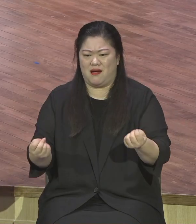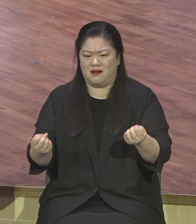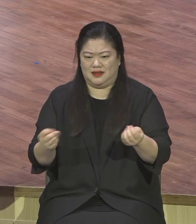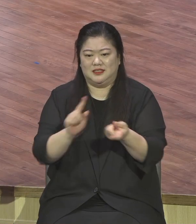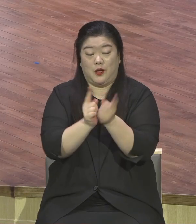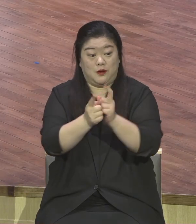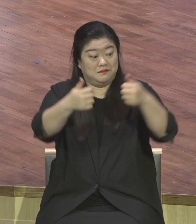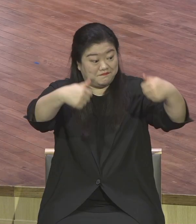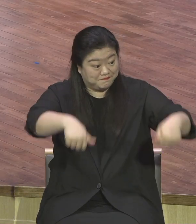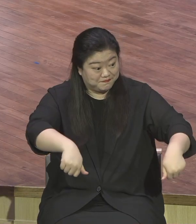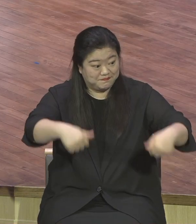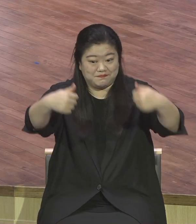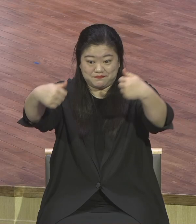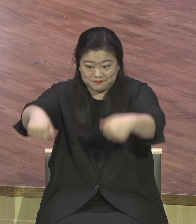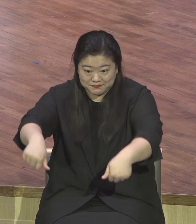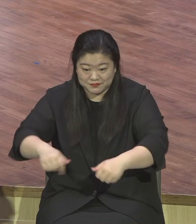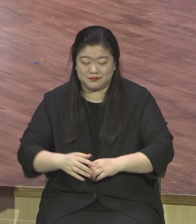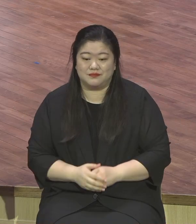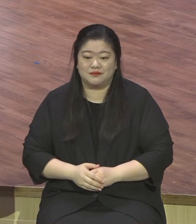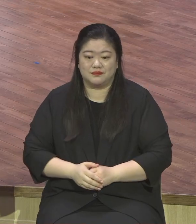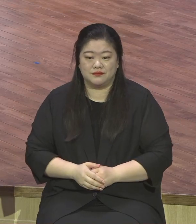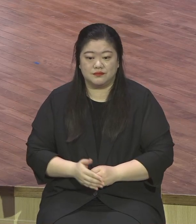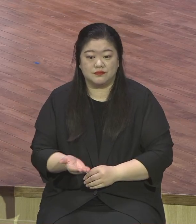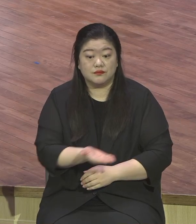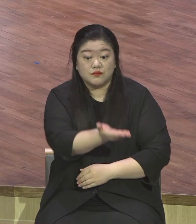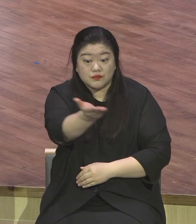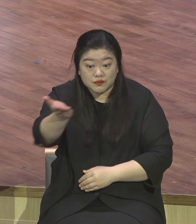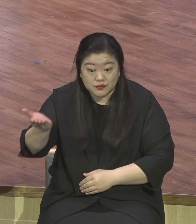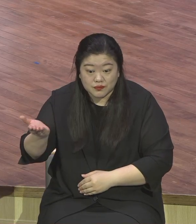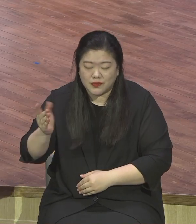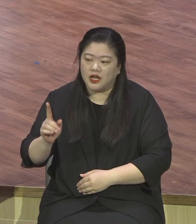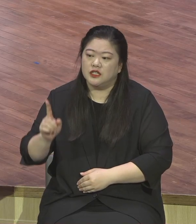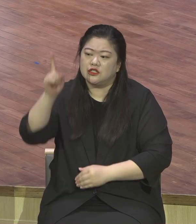성도님은 천국 백성의 축복을 누린 자입니다.